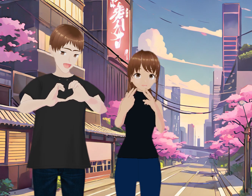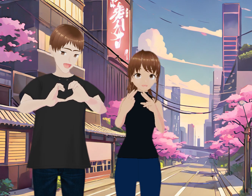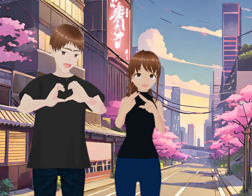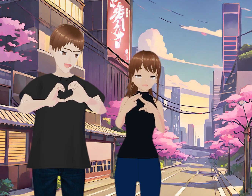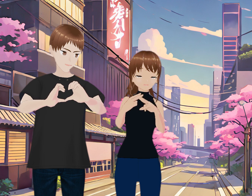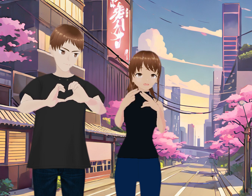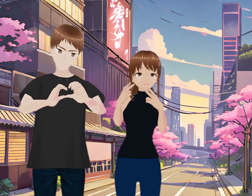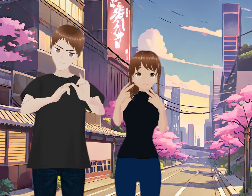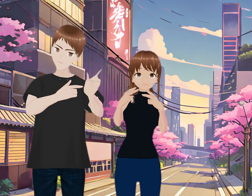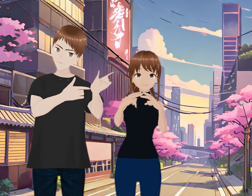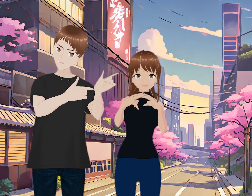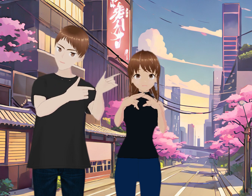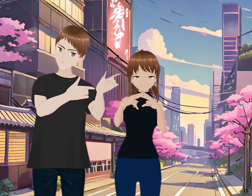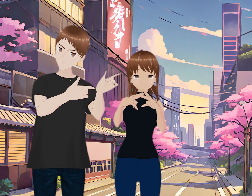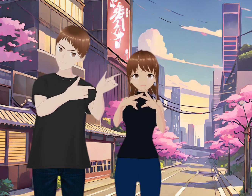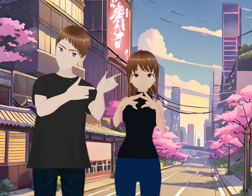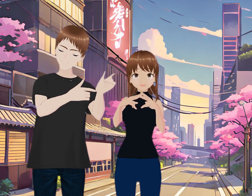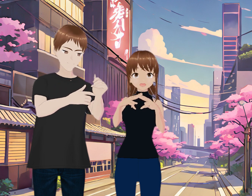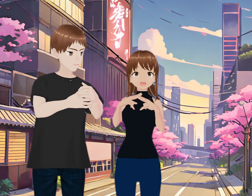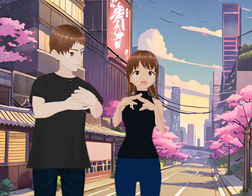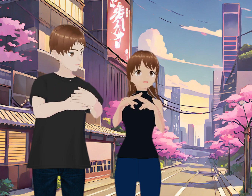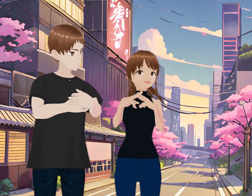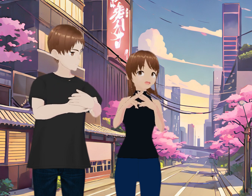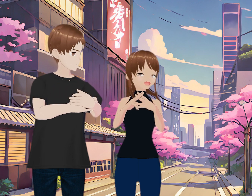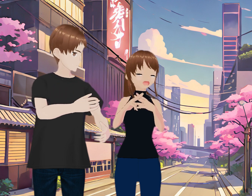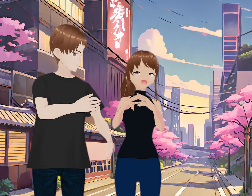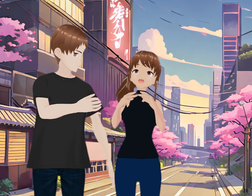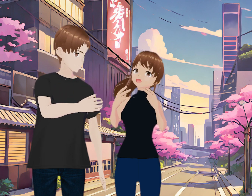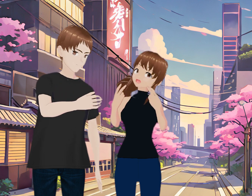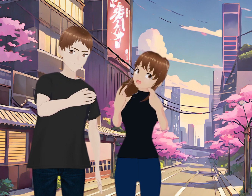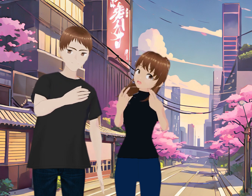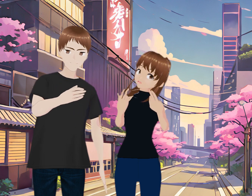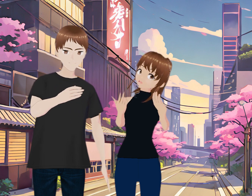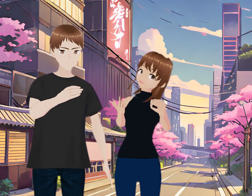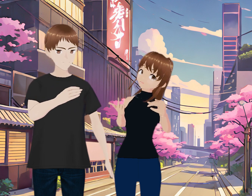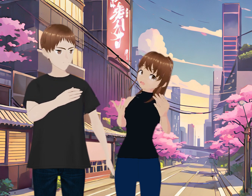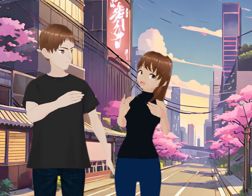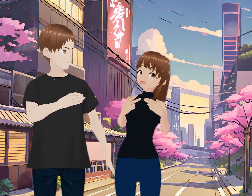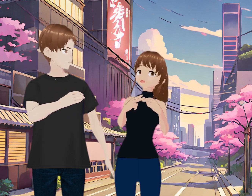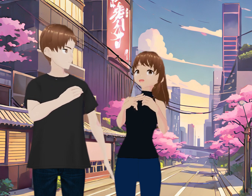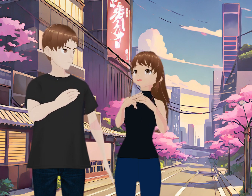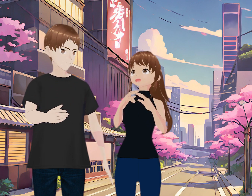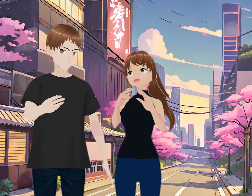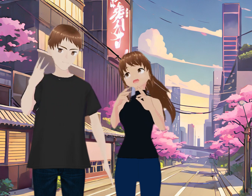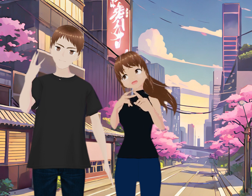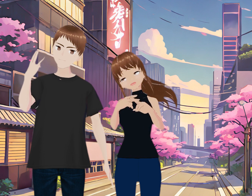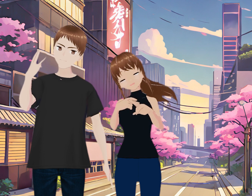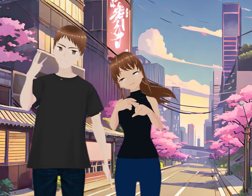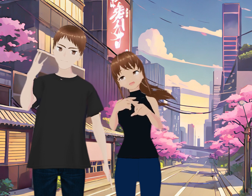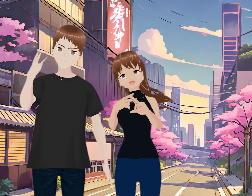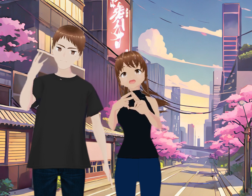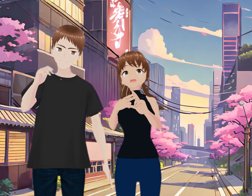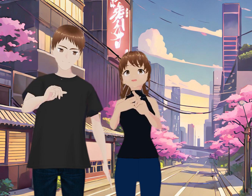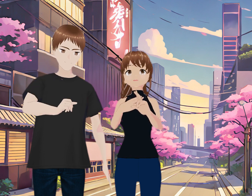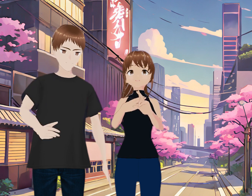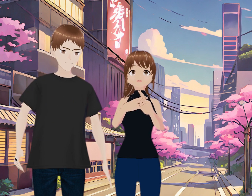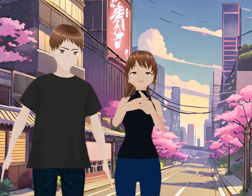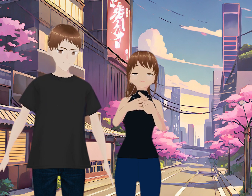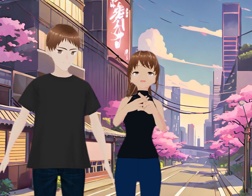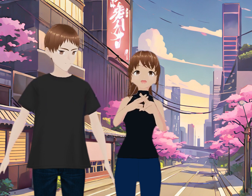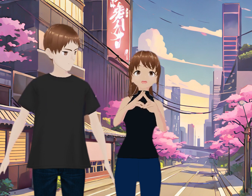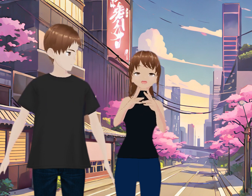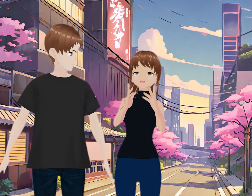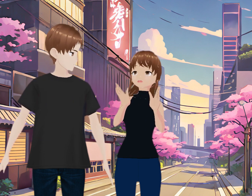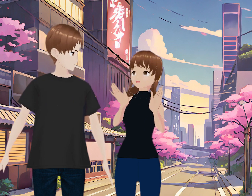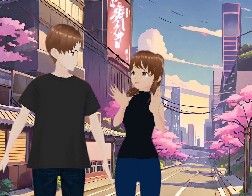Yo aquí, muy natural con esta postura Para recomendarles la tercera y última de mi lista Es una